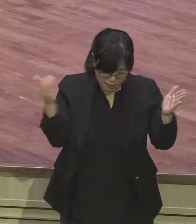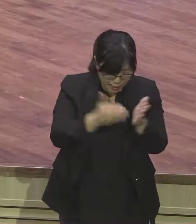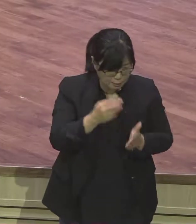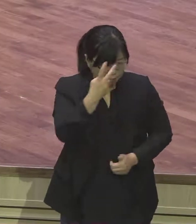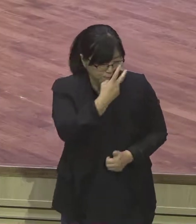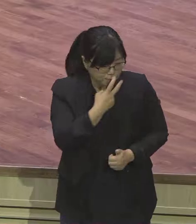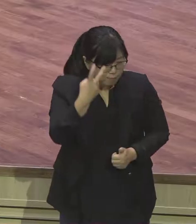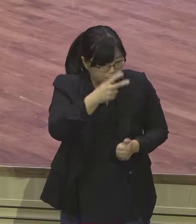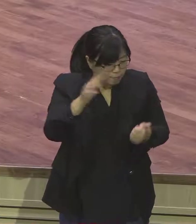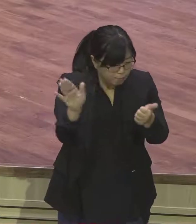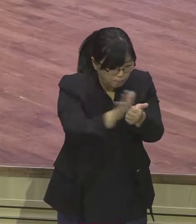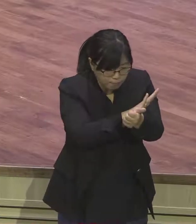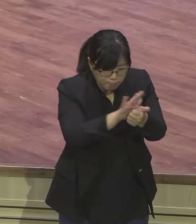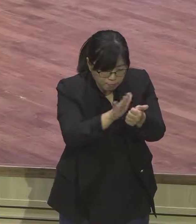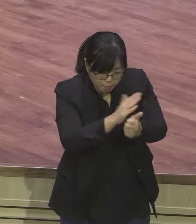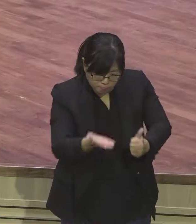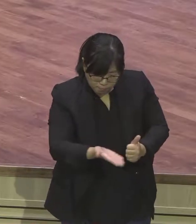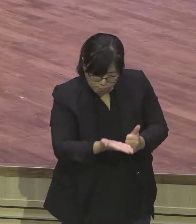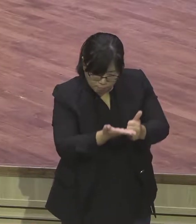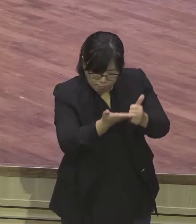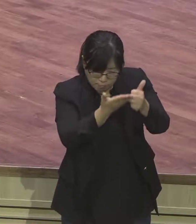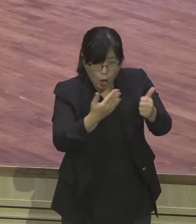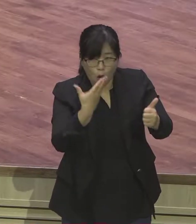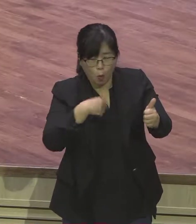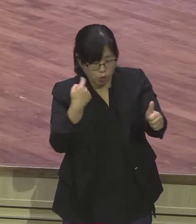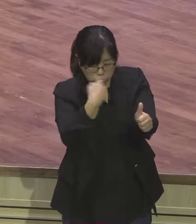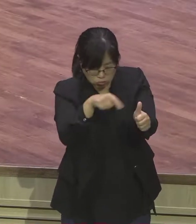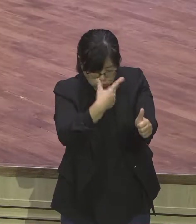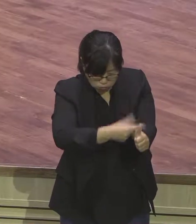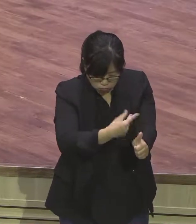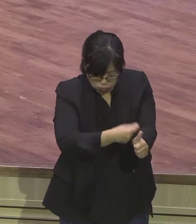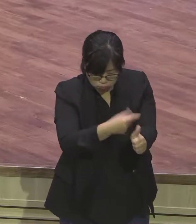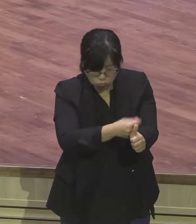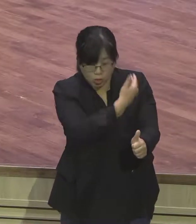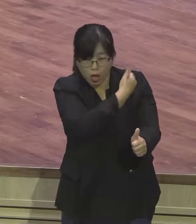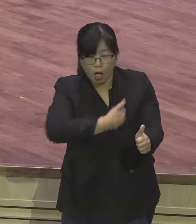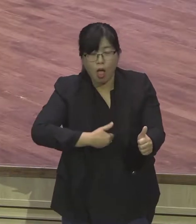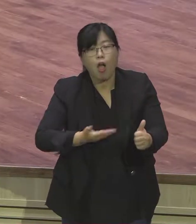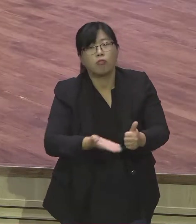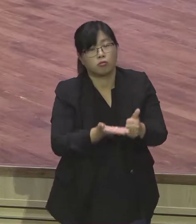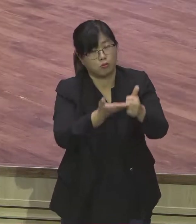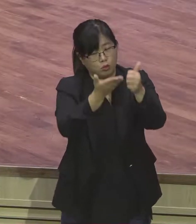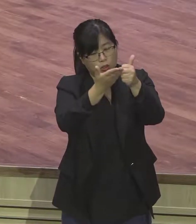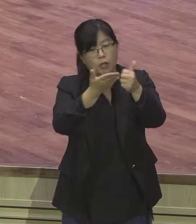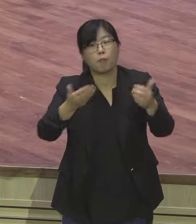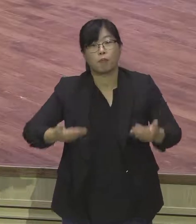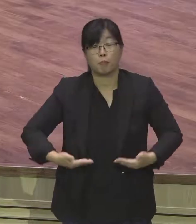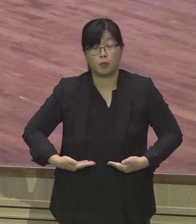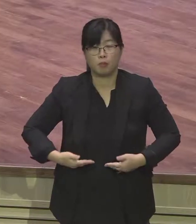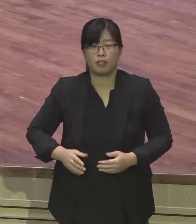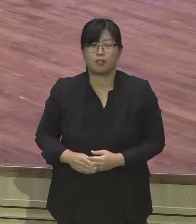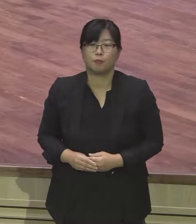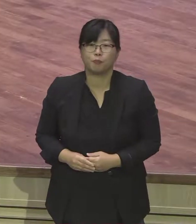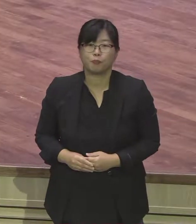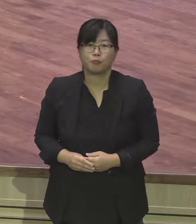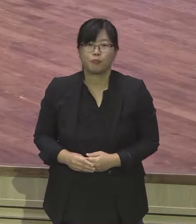책임지는 게 중요합니다. 요한 복음 13장 1절에 보면 예수님이 먼저 끝까지의 사랑을 보여주고 있어요. 6월절 전에